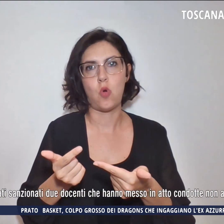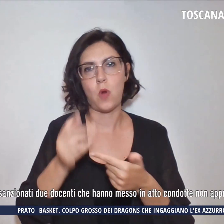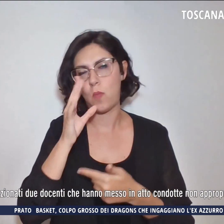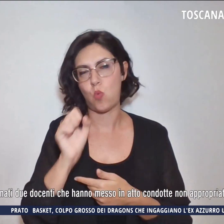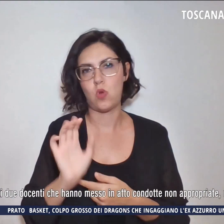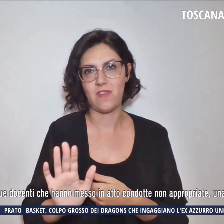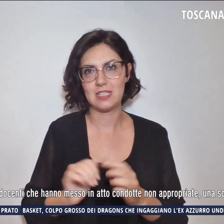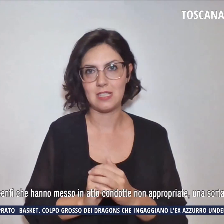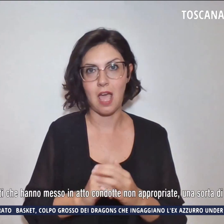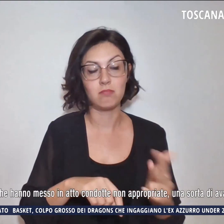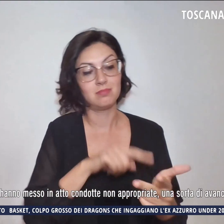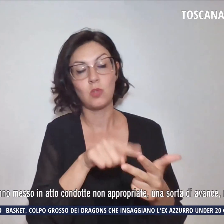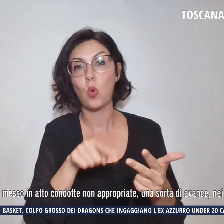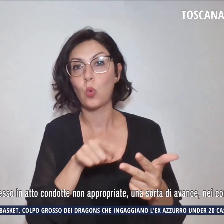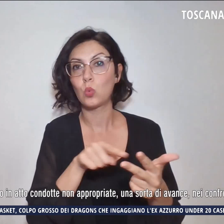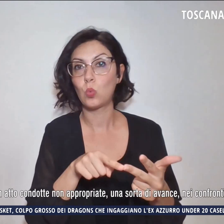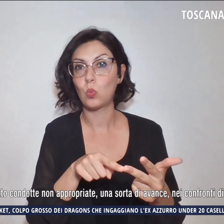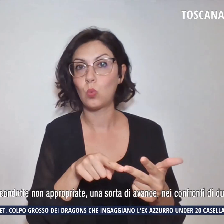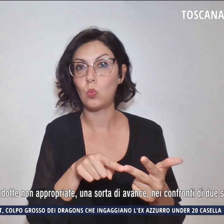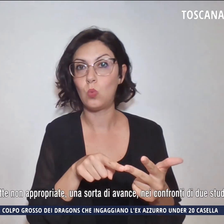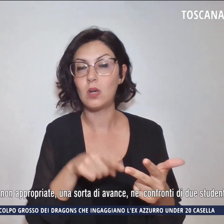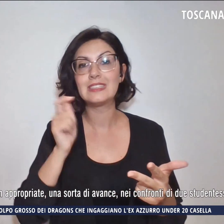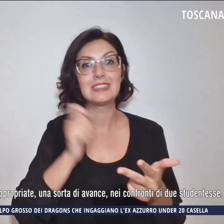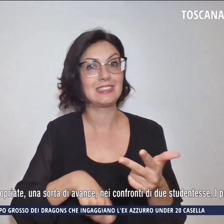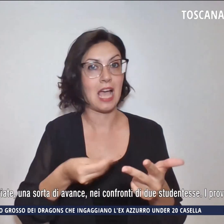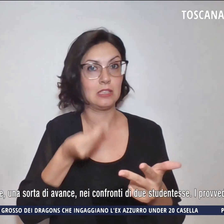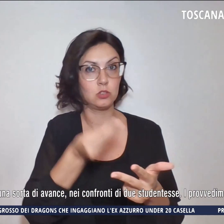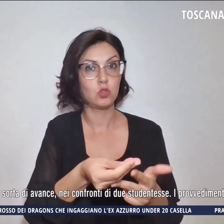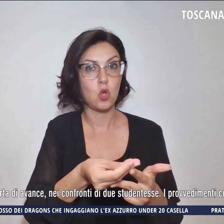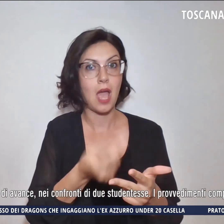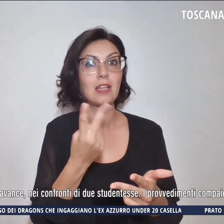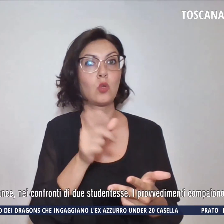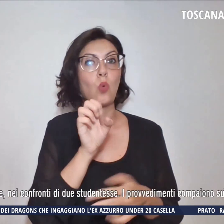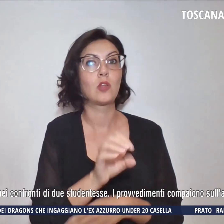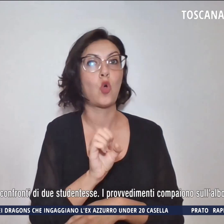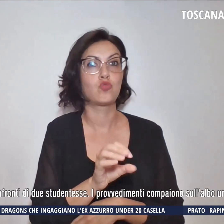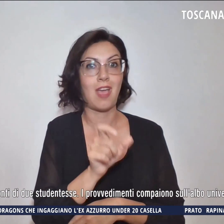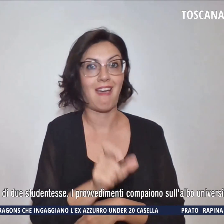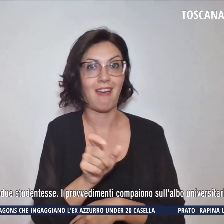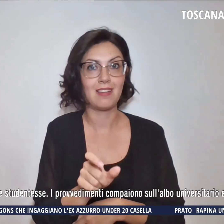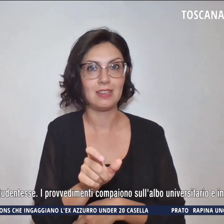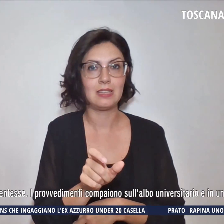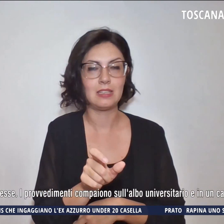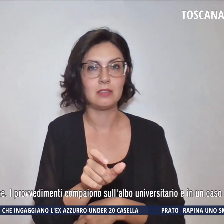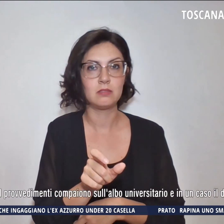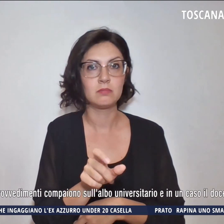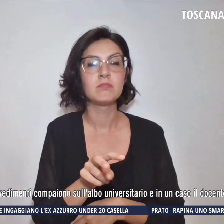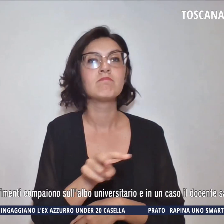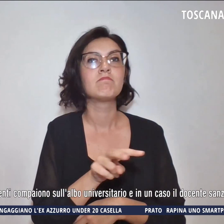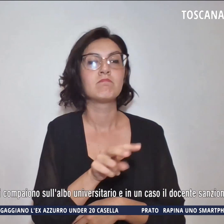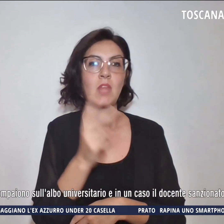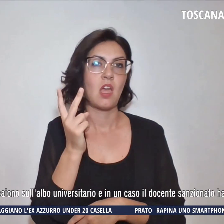due casi sono stati sanzionati due docenti che hanno messo in atto non appropriate